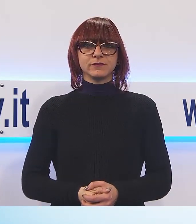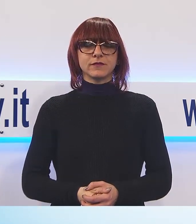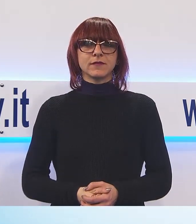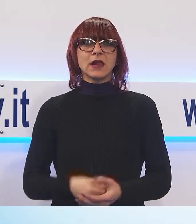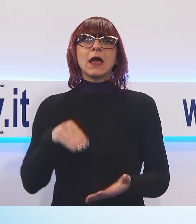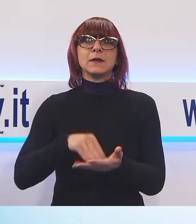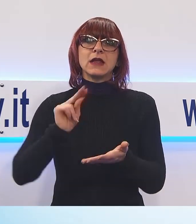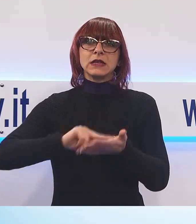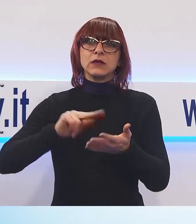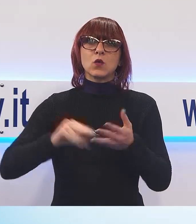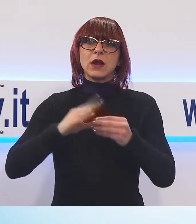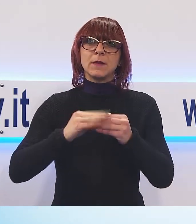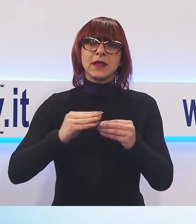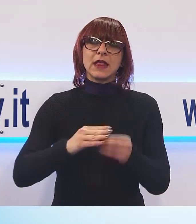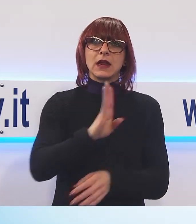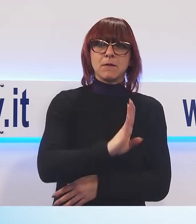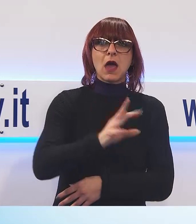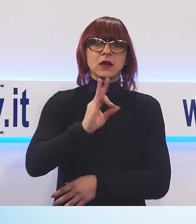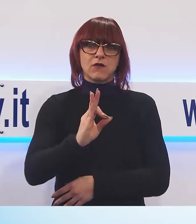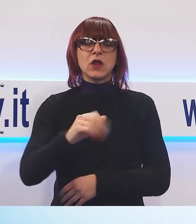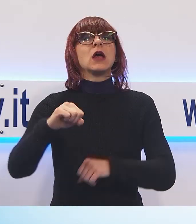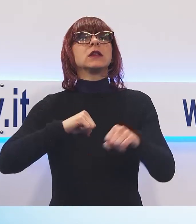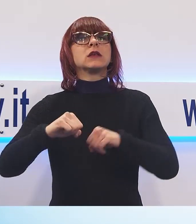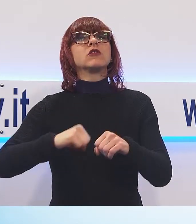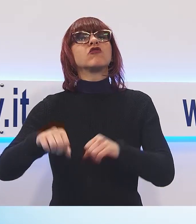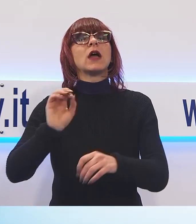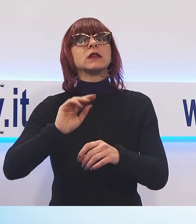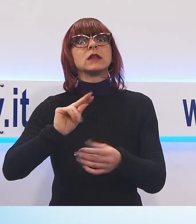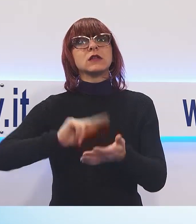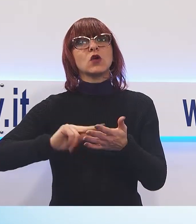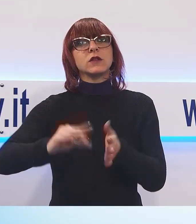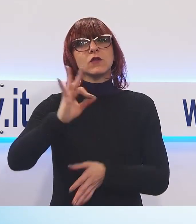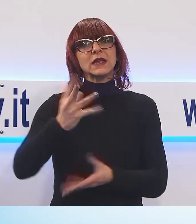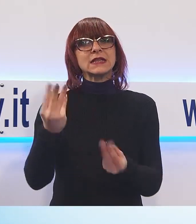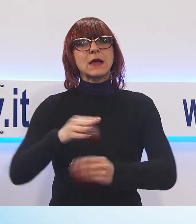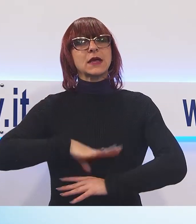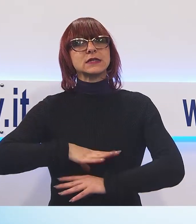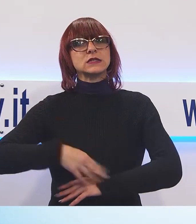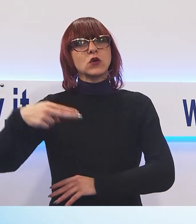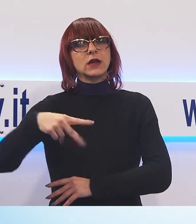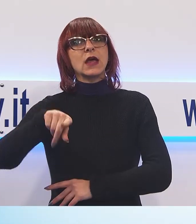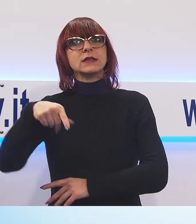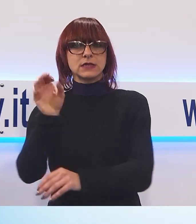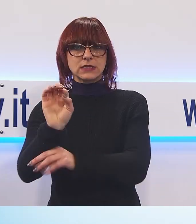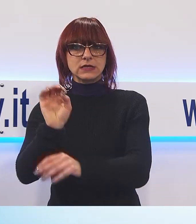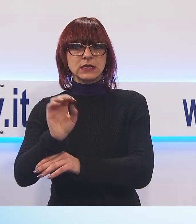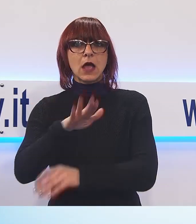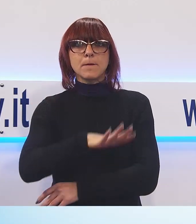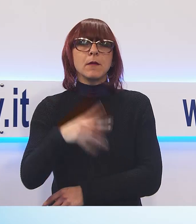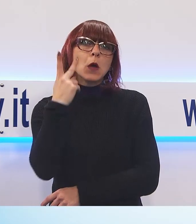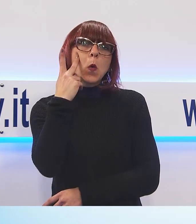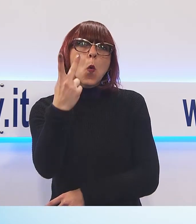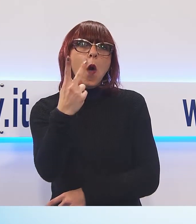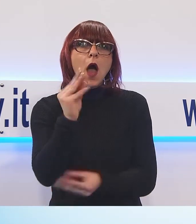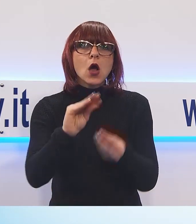Fornaci dell'insegnante e della dirigente scolastica Patrizia Farsetti oltre all'assessore Pietro Nesti i bambini hanno assistito con attenzione a tutta